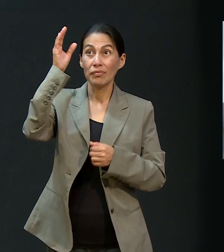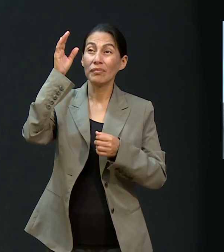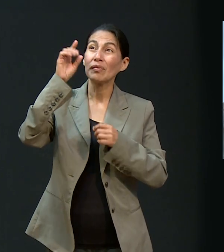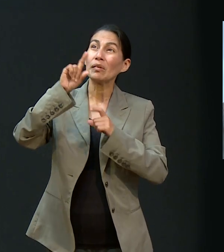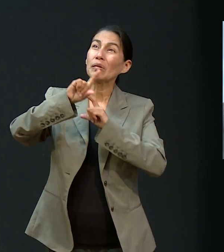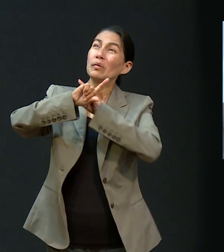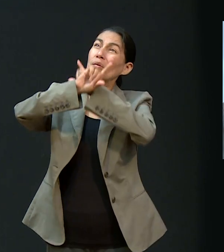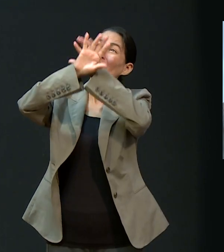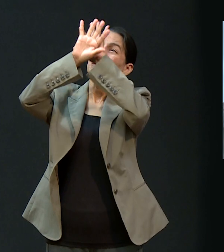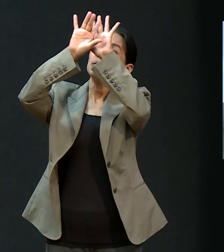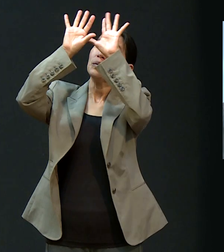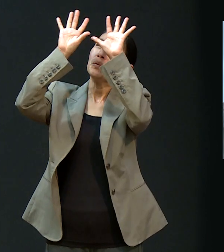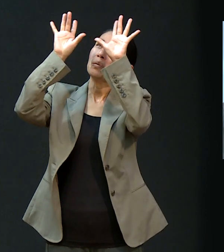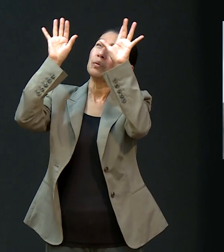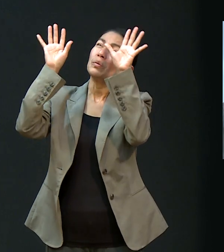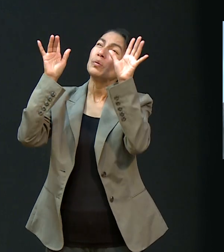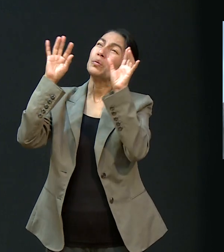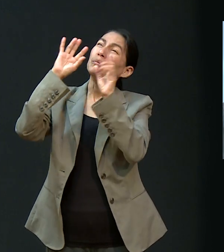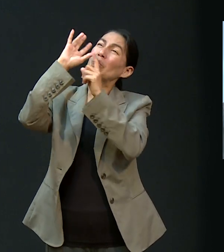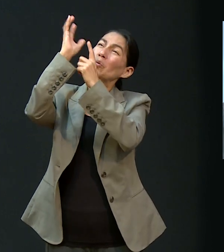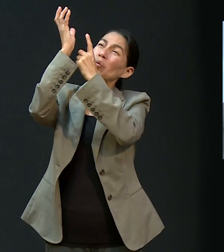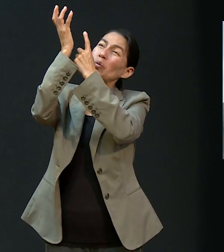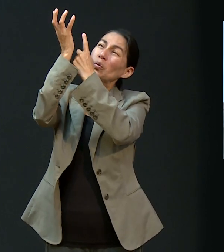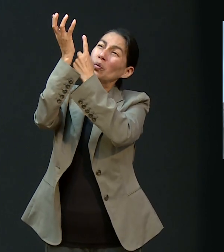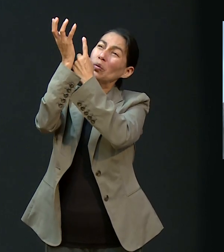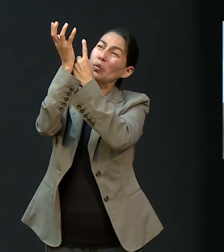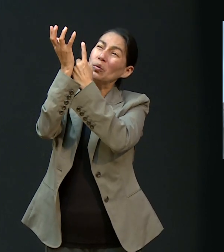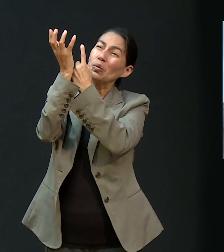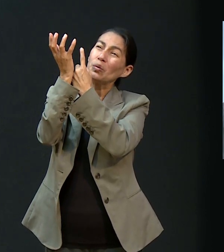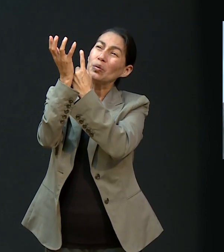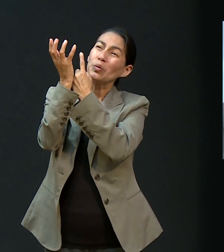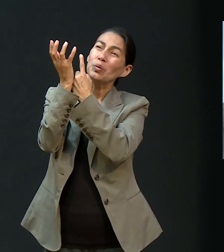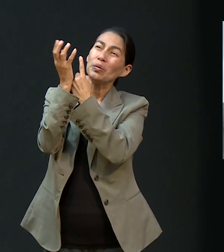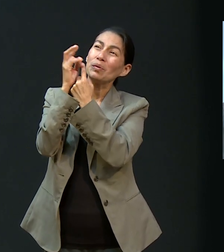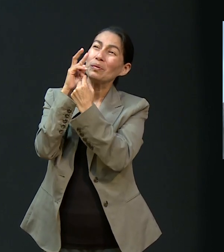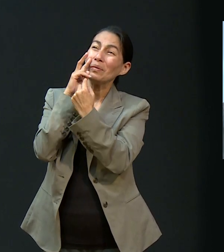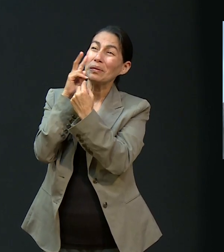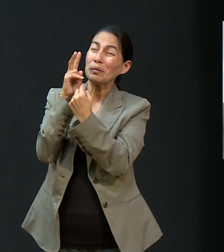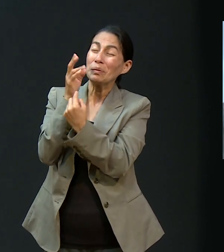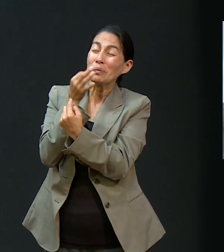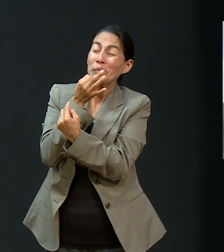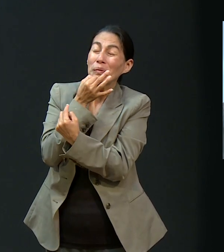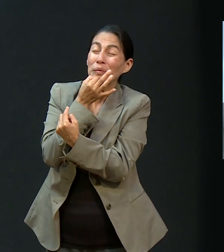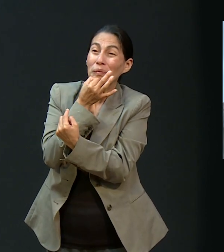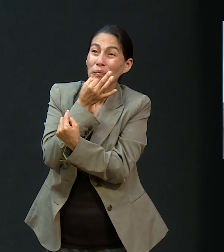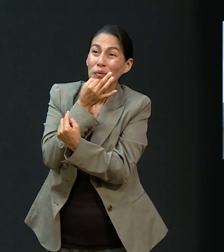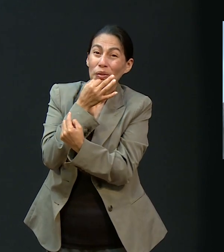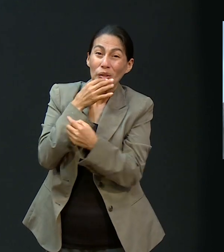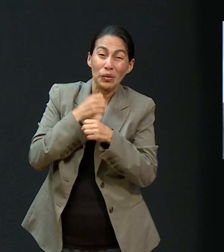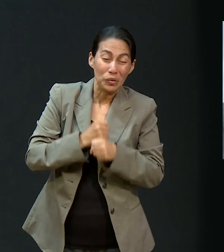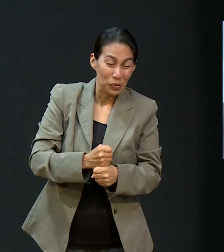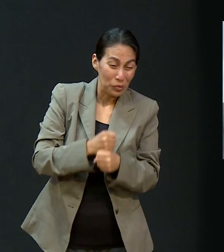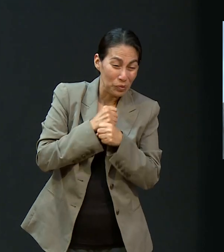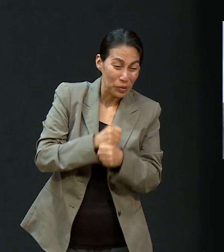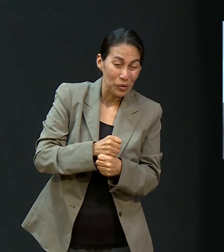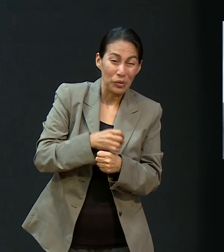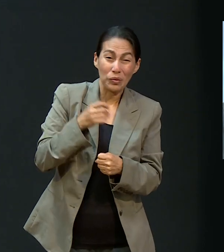podremos ver a Cristo venir en gloria y majestad. Y ya entonces todo este dolor y sufrimiento y muerte acabará.